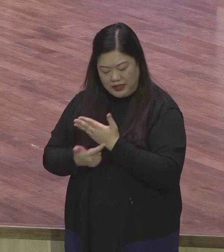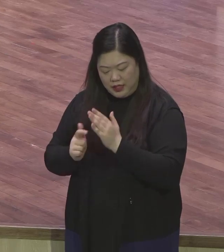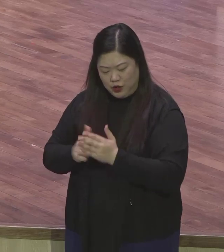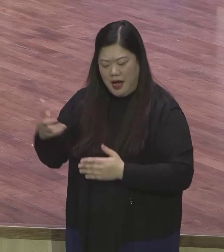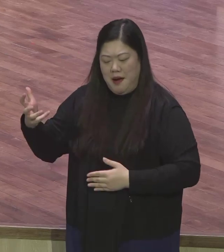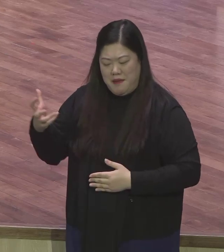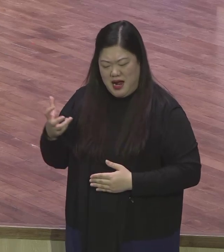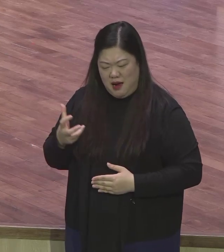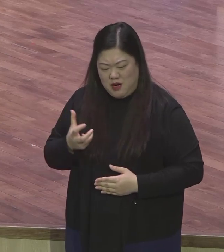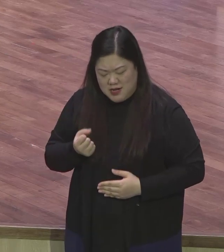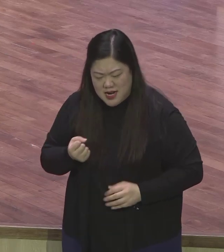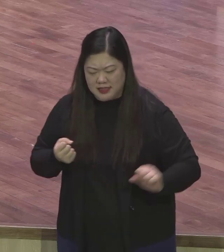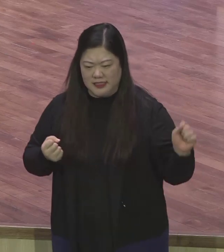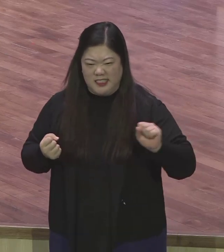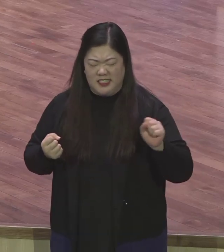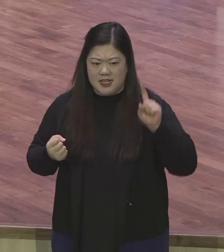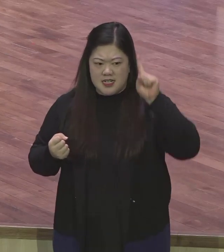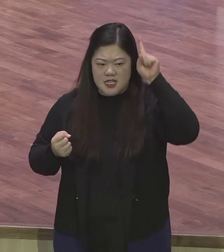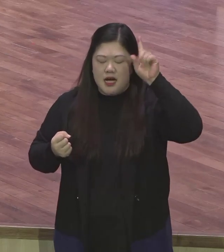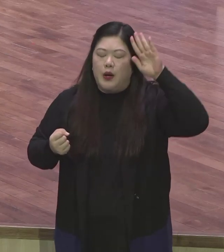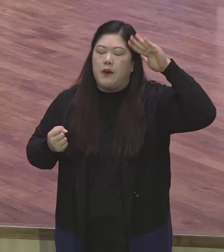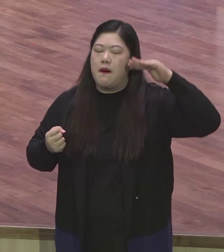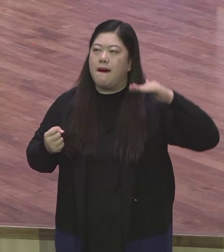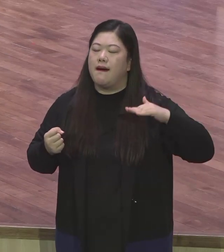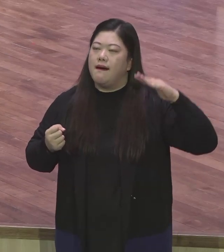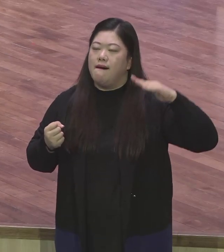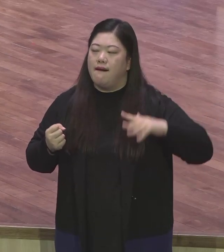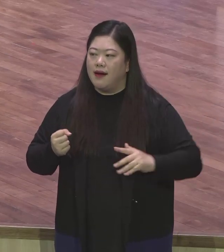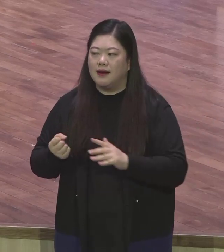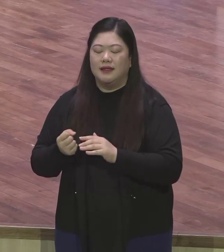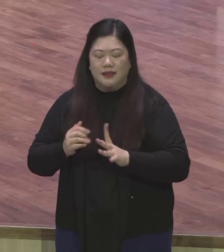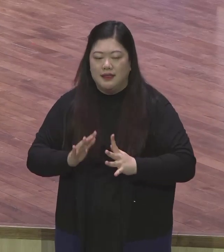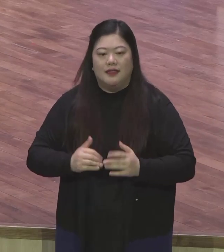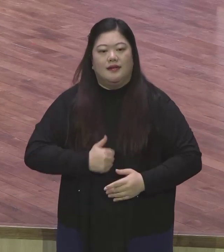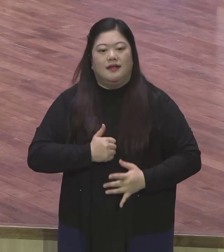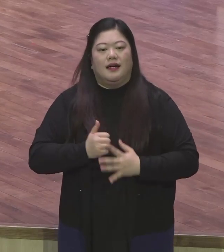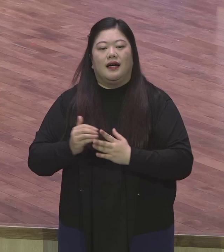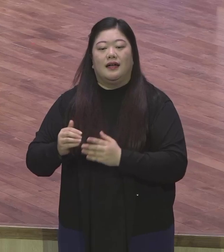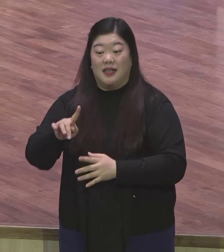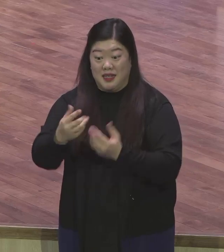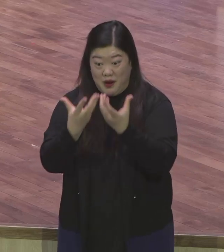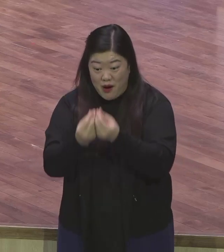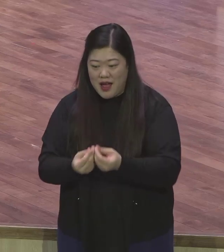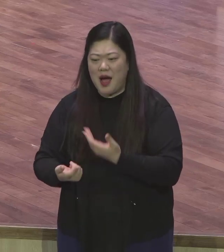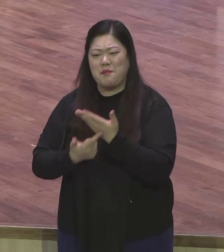짜증을 안 내야지 화를 안 내야지 아무리 사람이 좋은 사람들 운전하다 보면 운전대 잡으면 이상해져